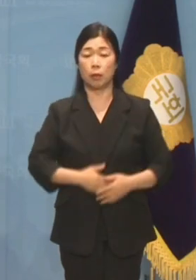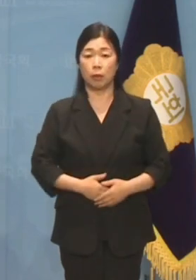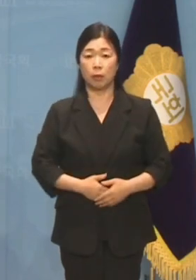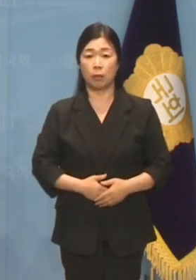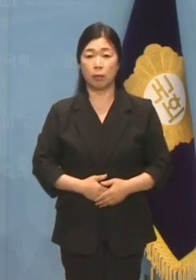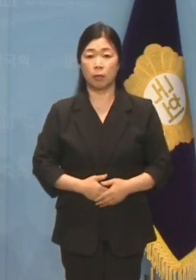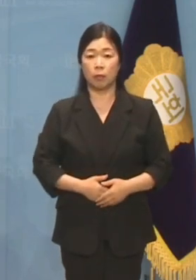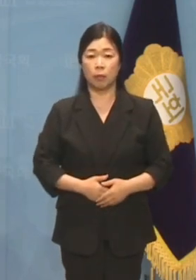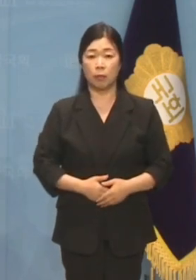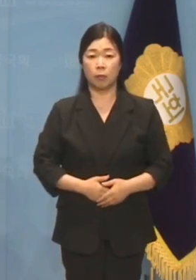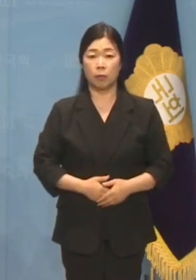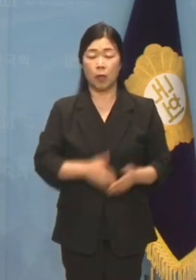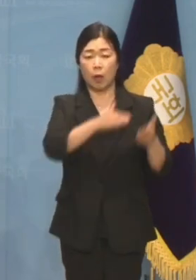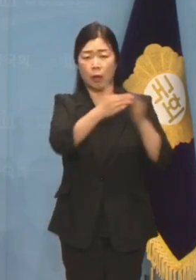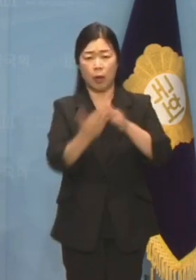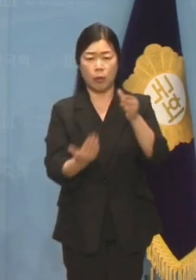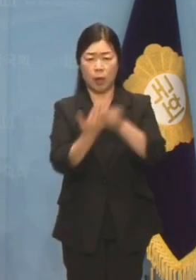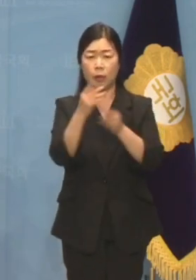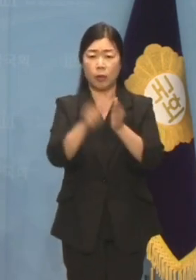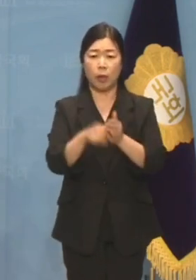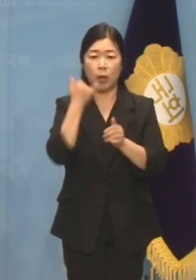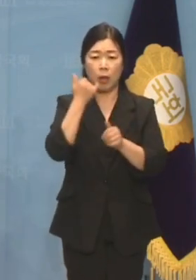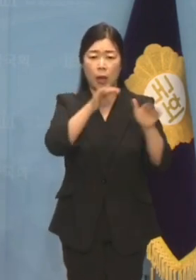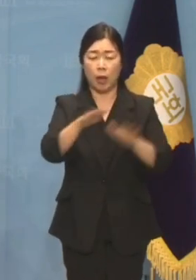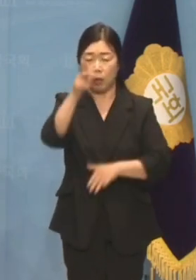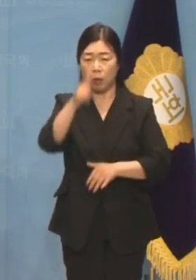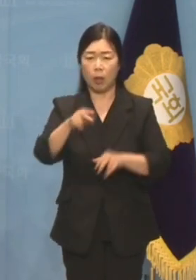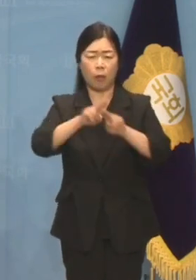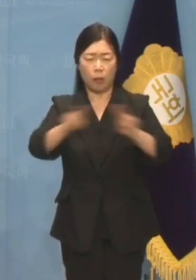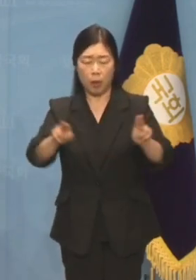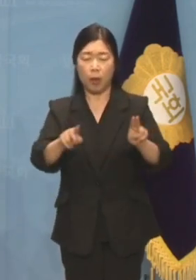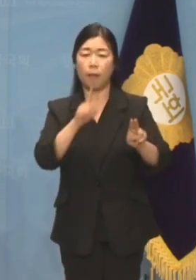해경을 없애버린 박근혜 정부가 생각납니다.